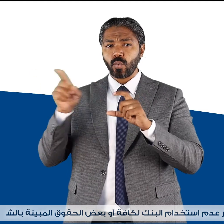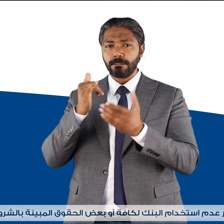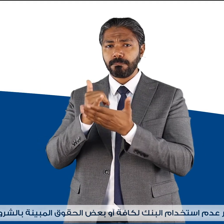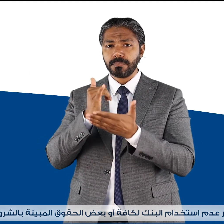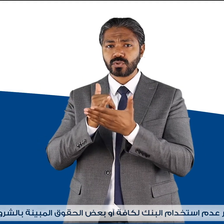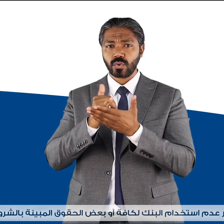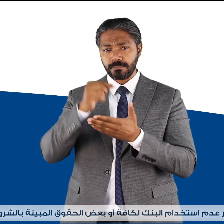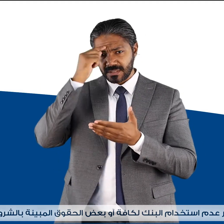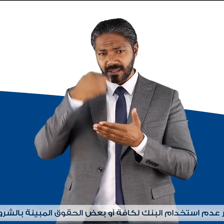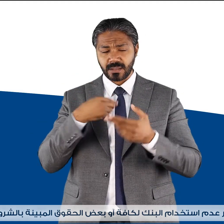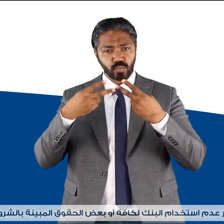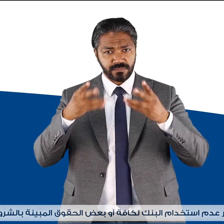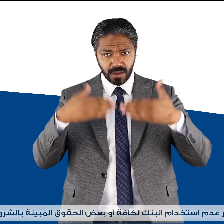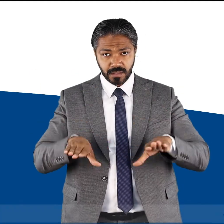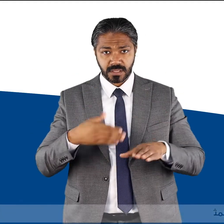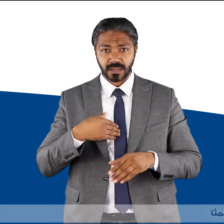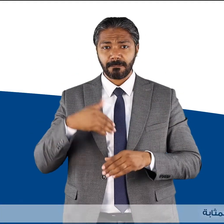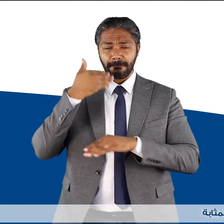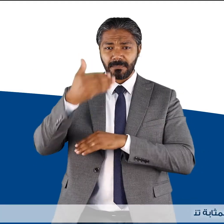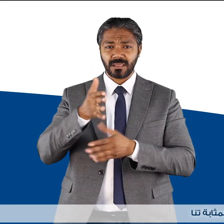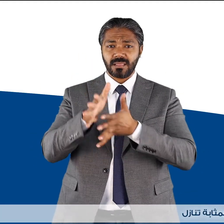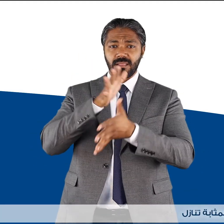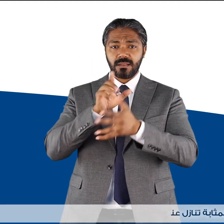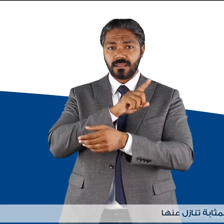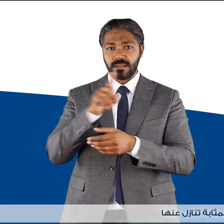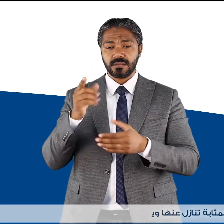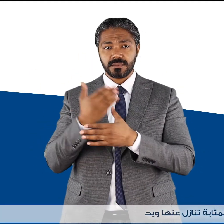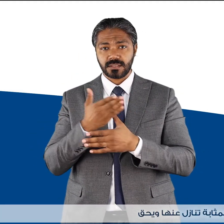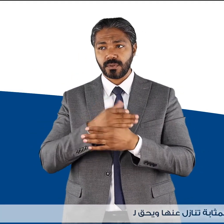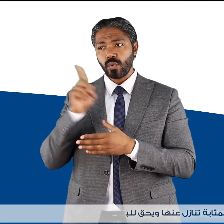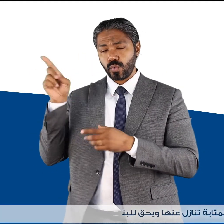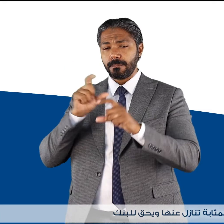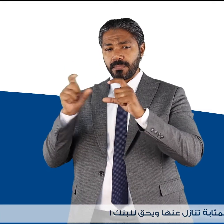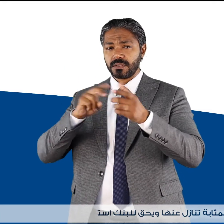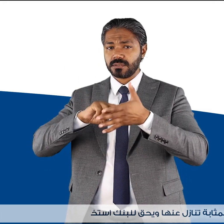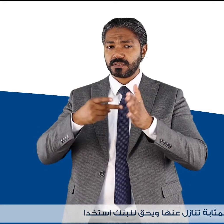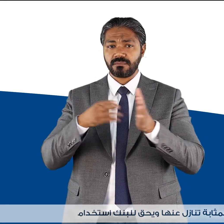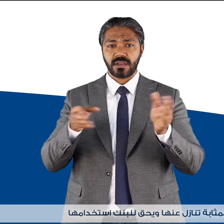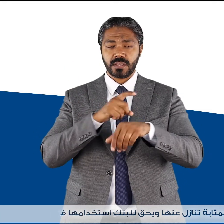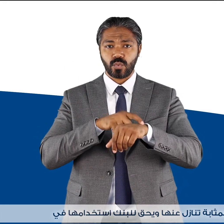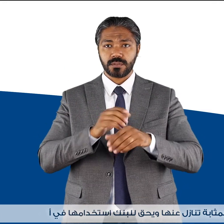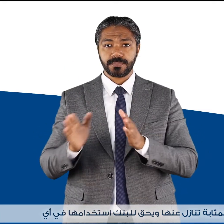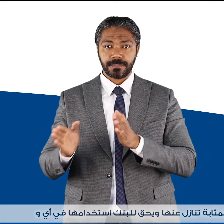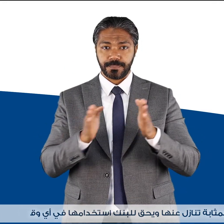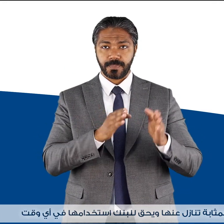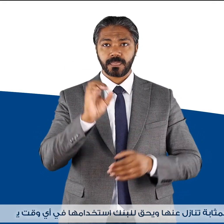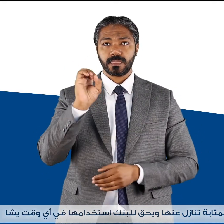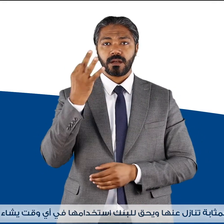المبينة بالشروط العامة بمثابة تنازل عنها ويحق للبنك استخدامها في أي وقت يشاء